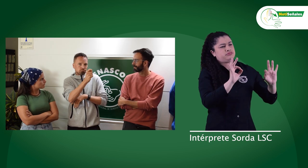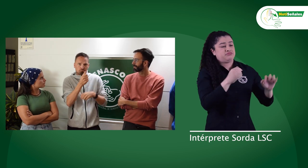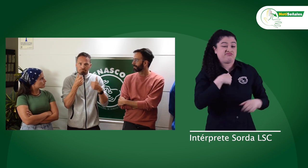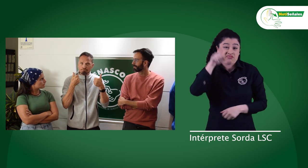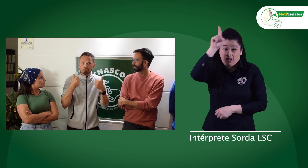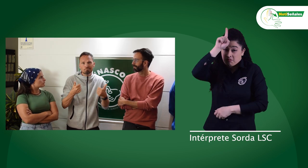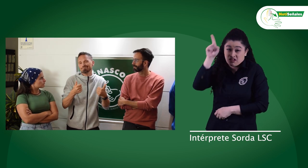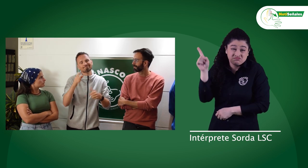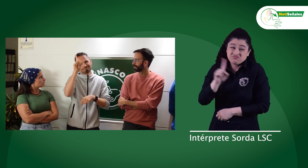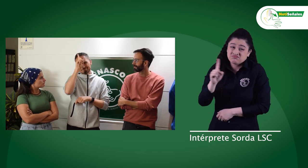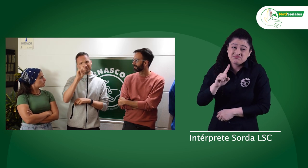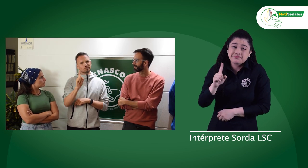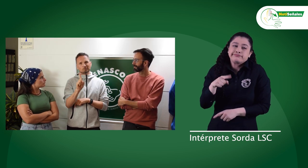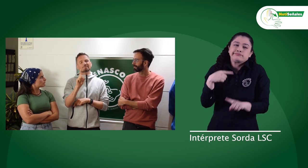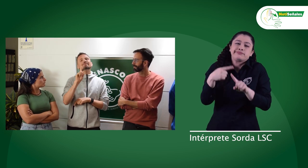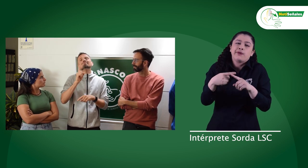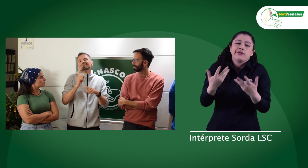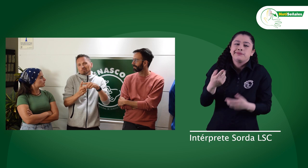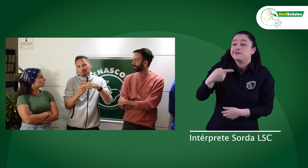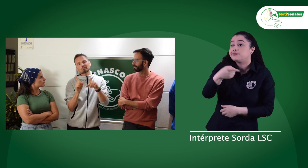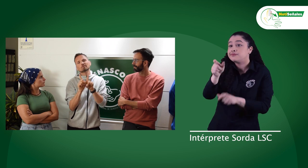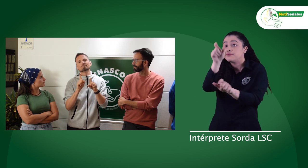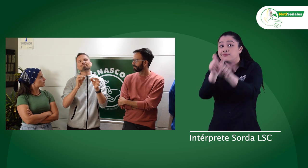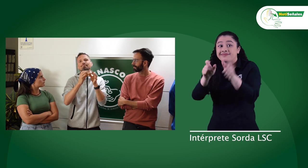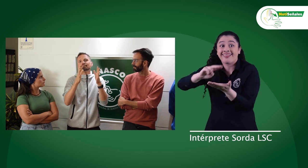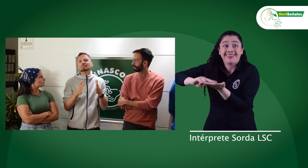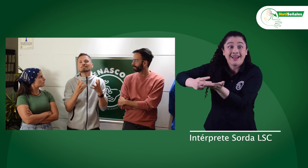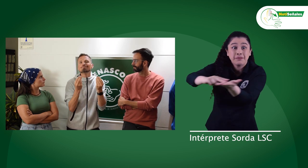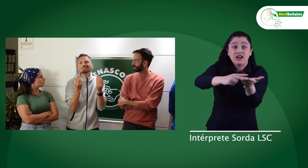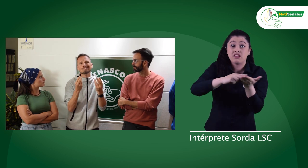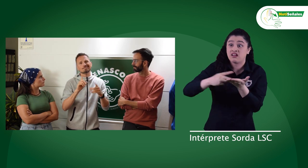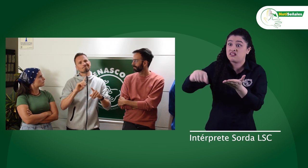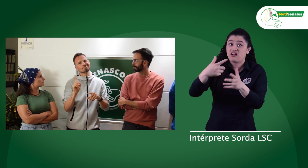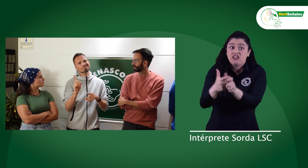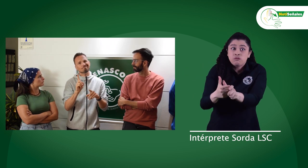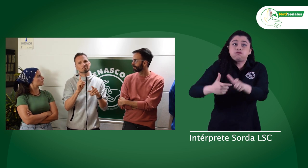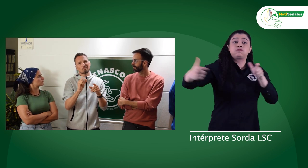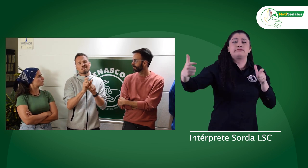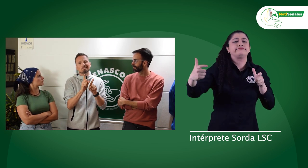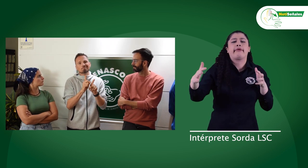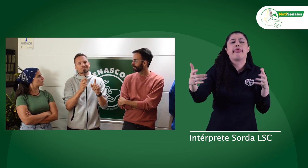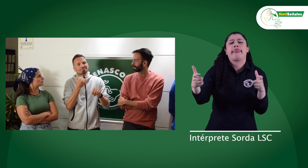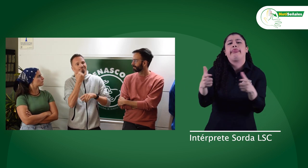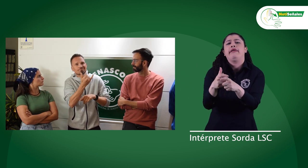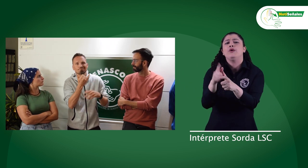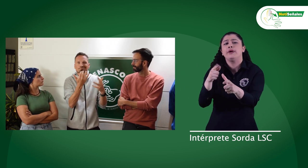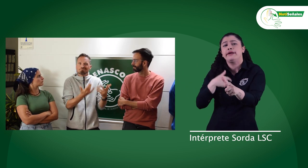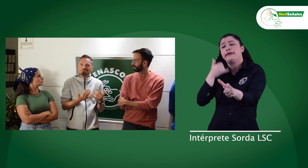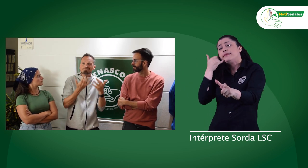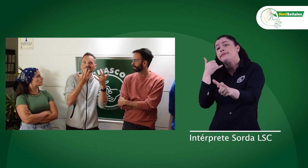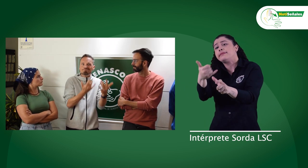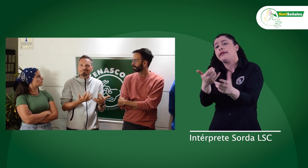Esto también se debe a que hay pocos intérpretes. Lo que afecta el tiempo para tomar el servicio.